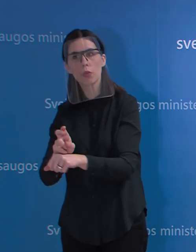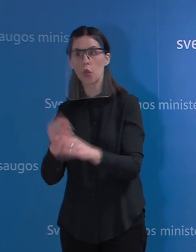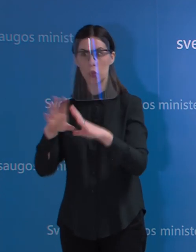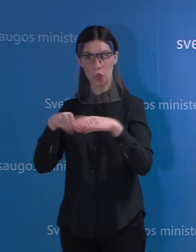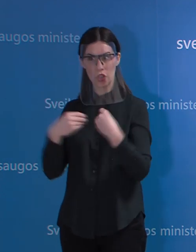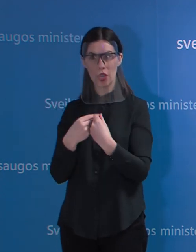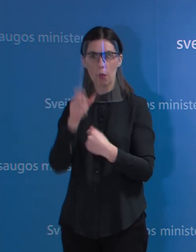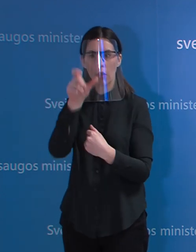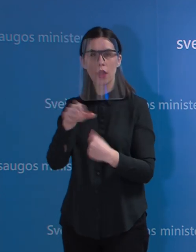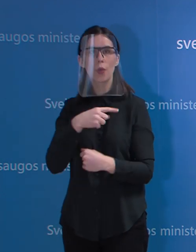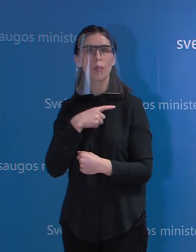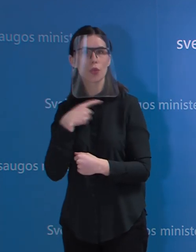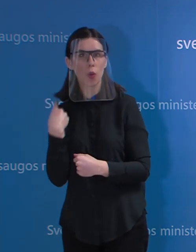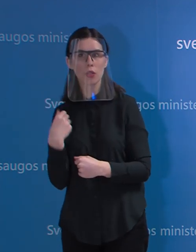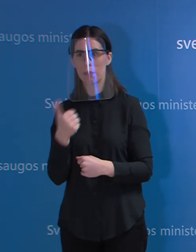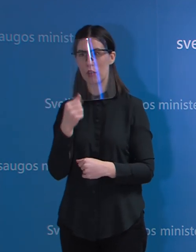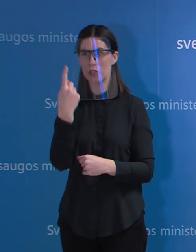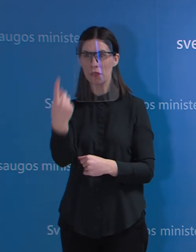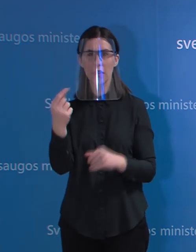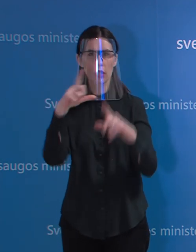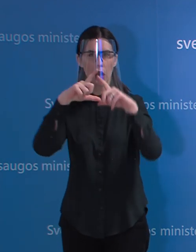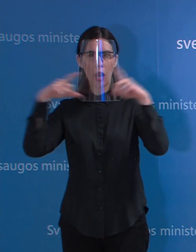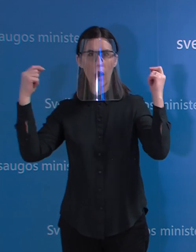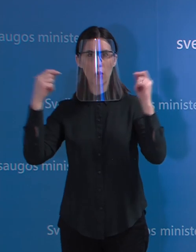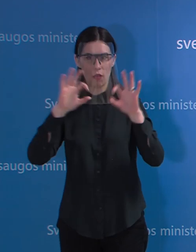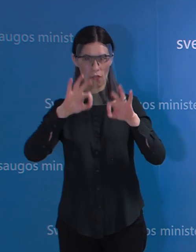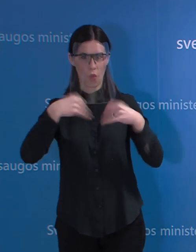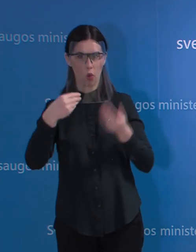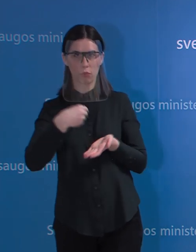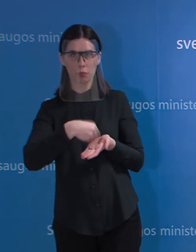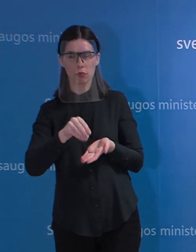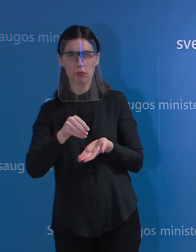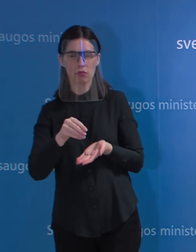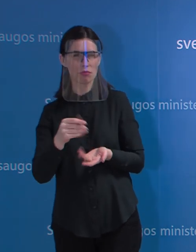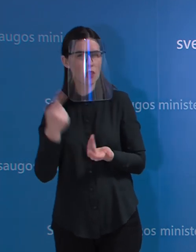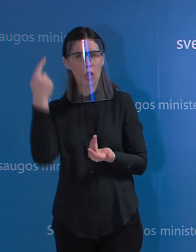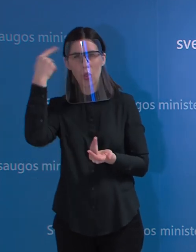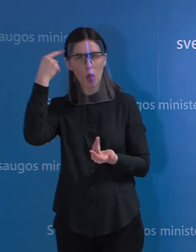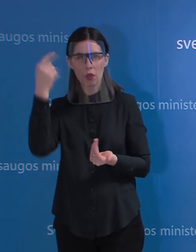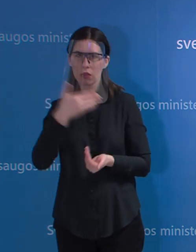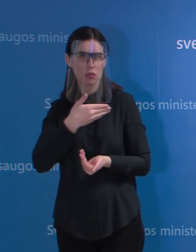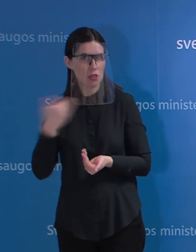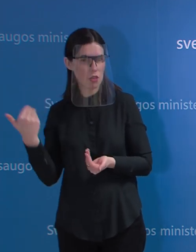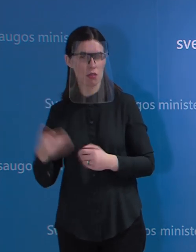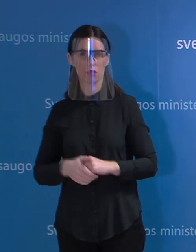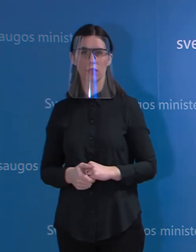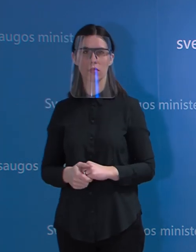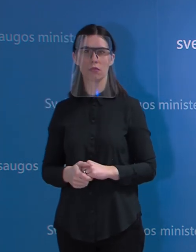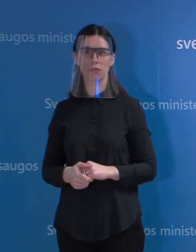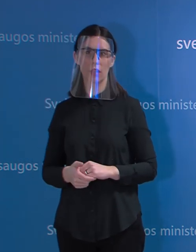pardavinė atirgi matyti nelabai yra logikos. Tai tokie yra priimti sprendimai, o jie